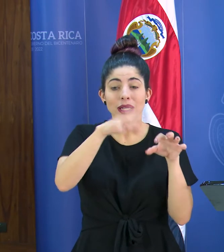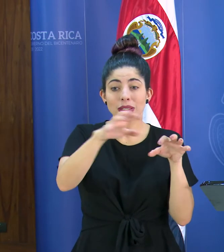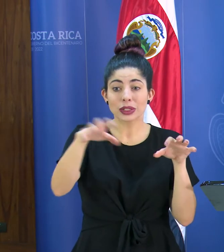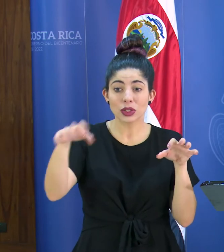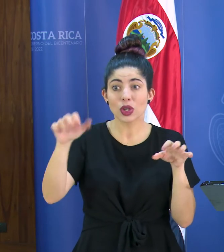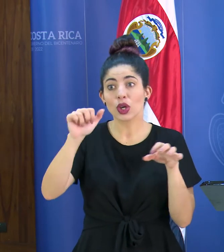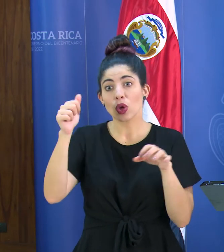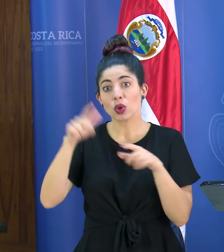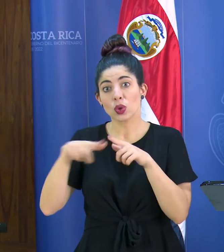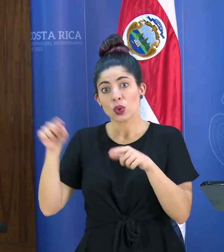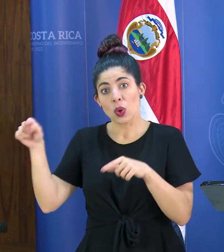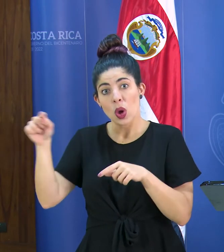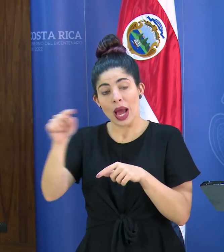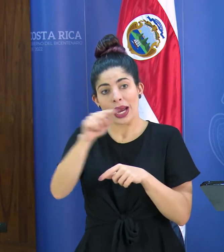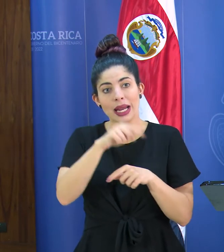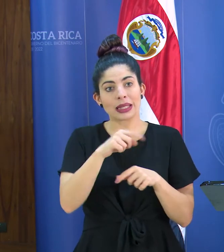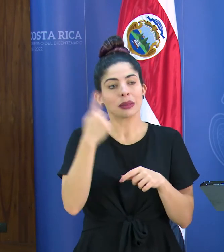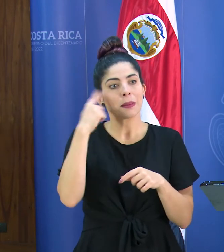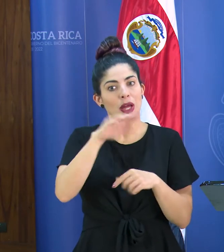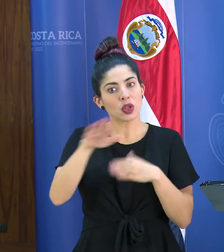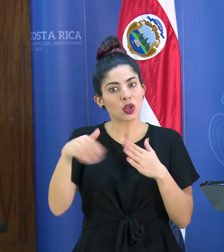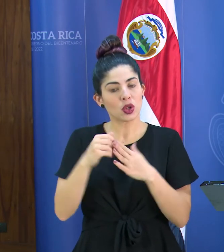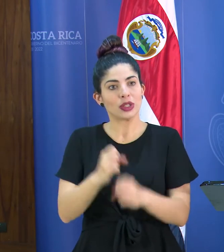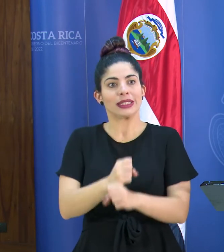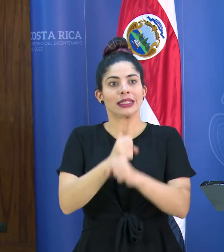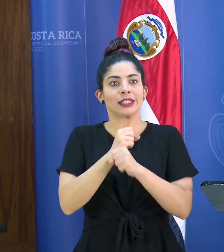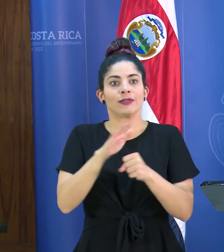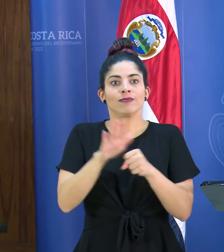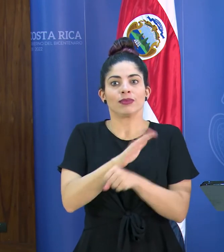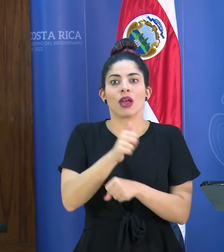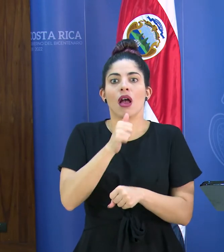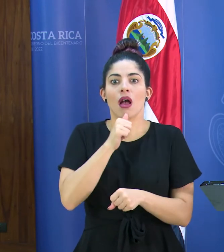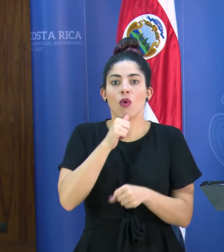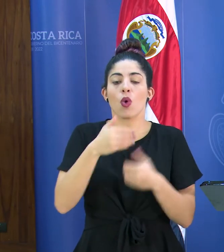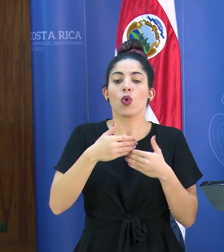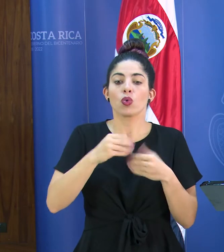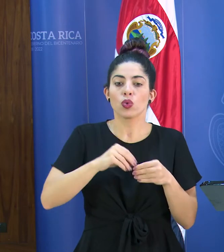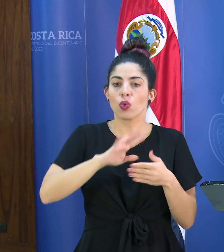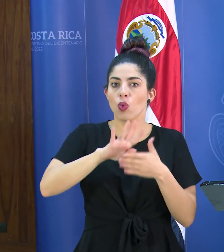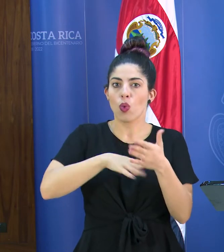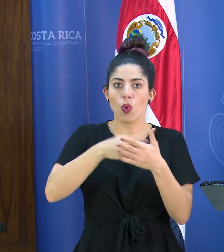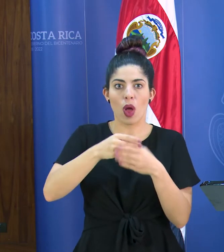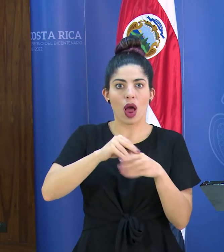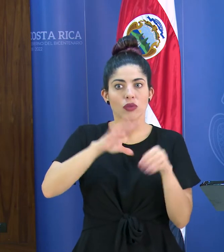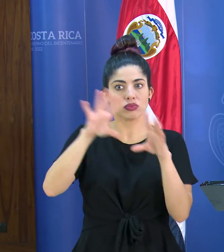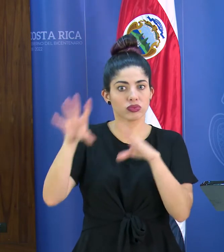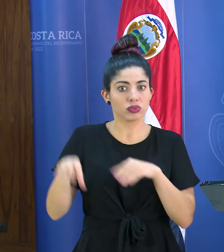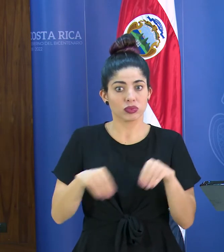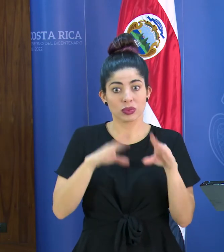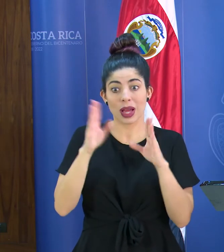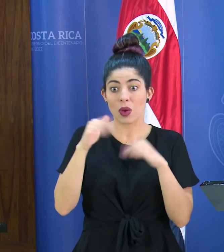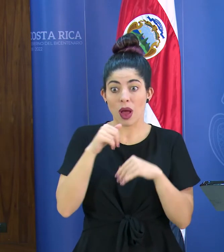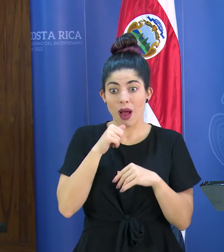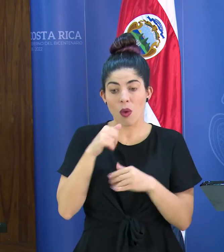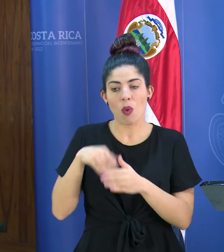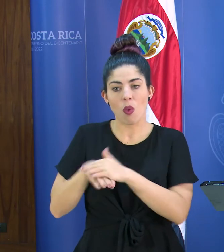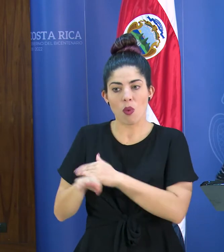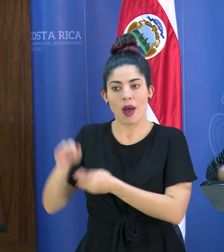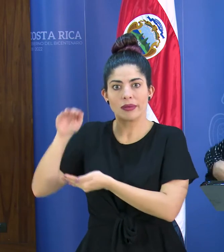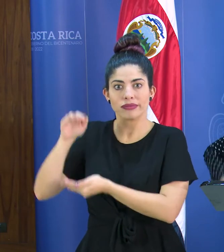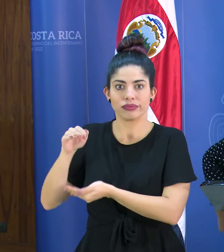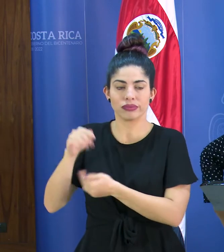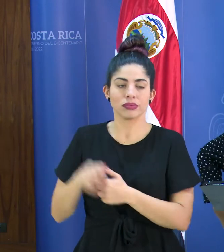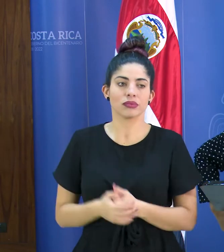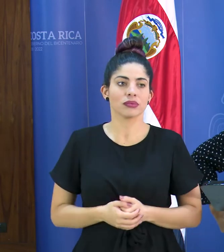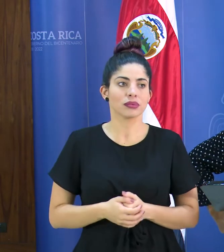establecimientos de asegurarse de tener agua siempre durante las horas que no estamos dando el suministro por medio del